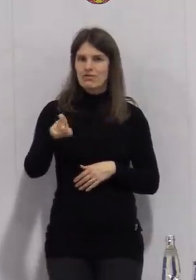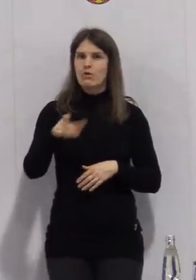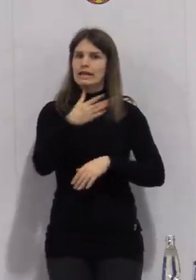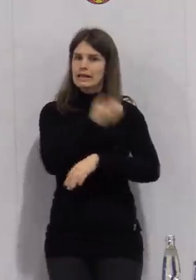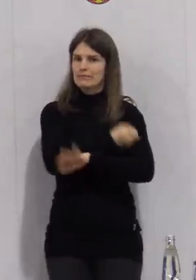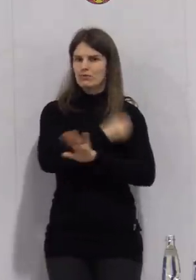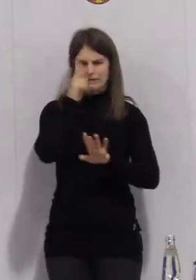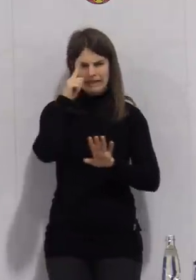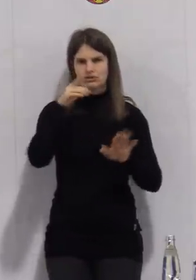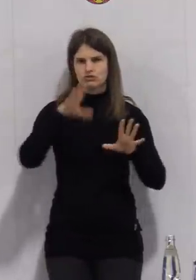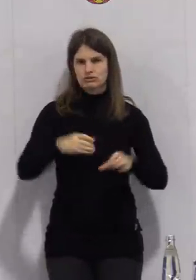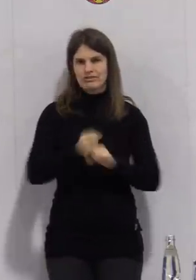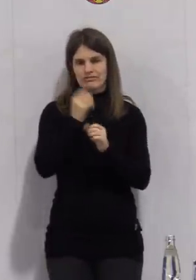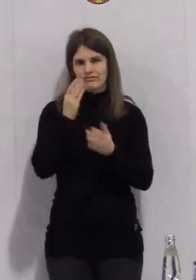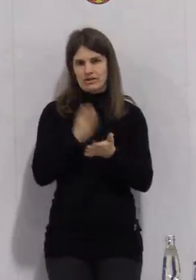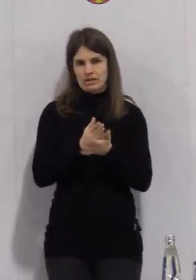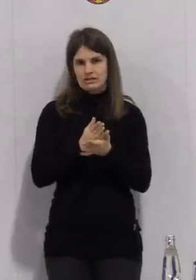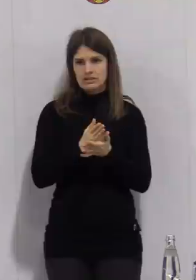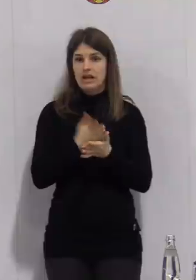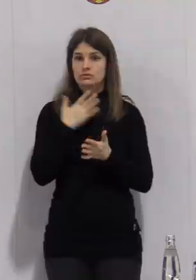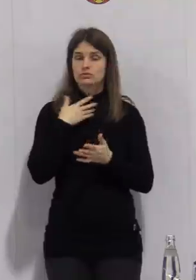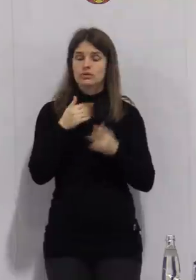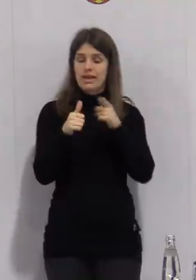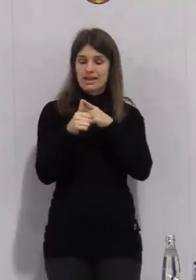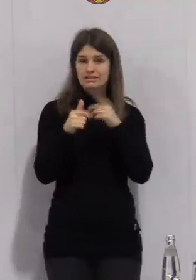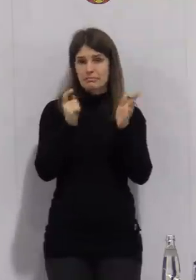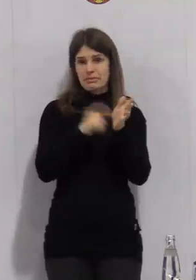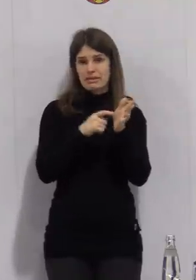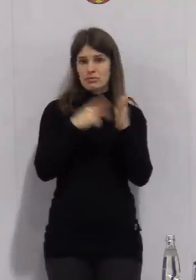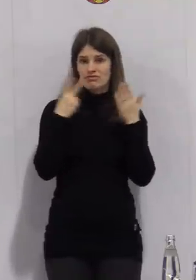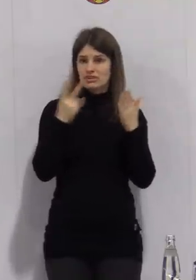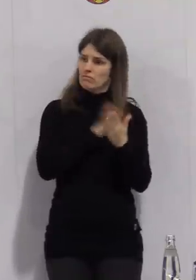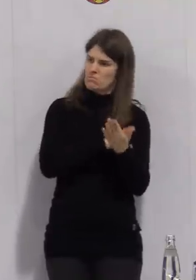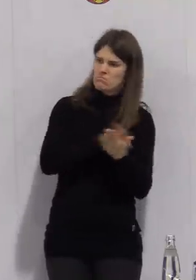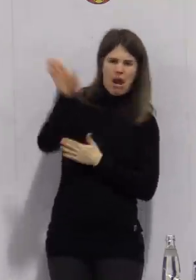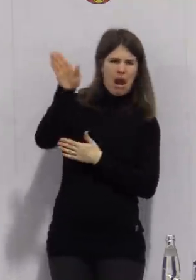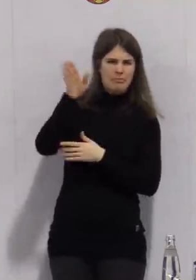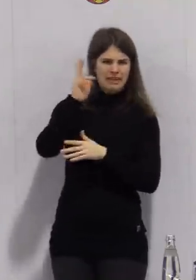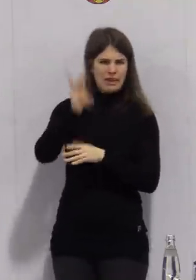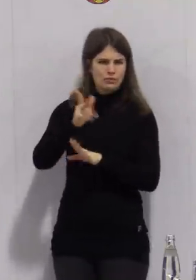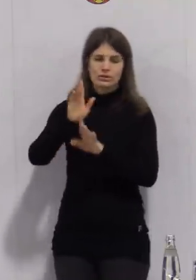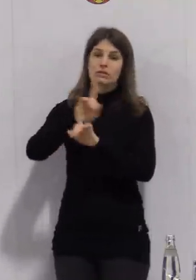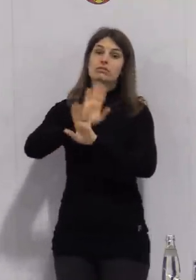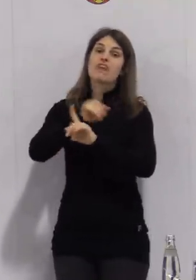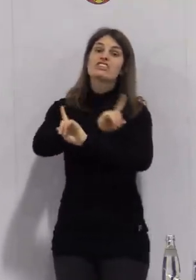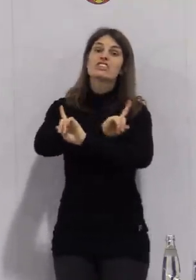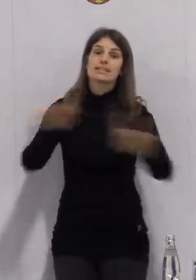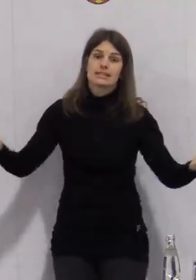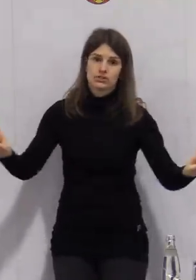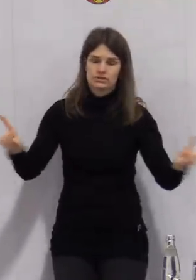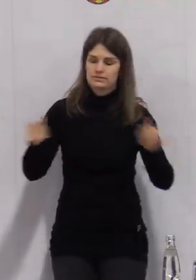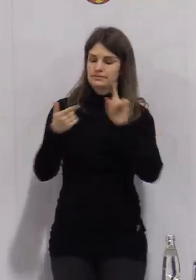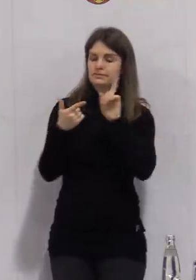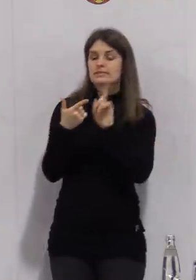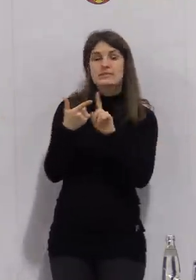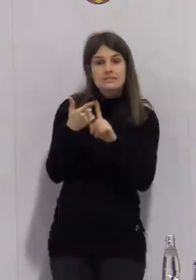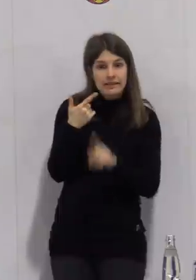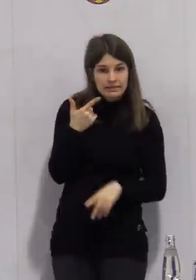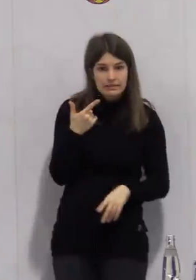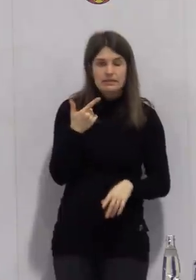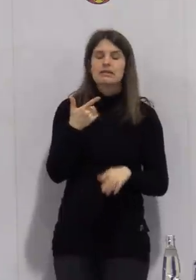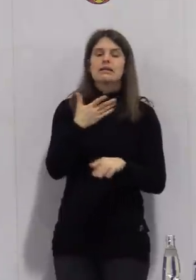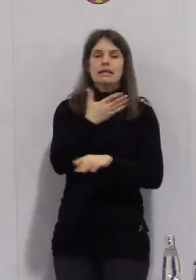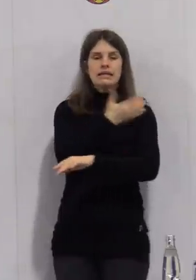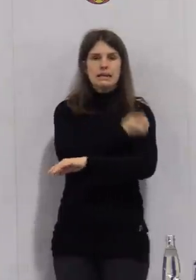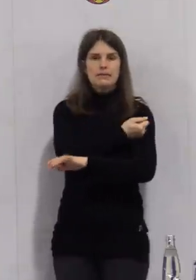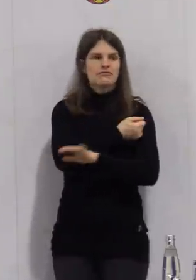Also erstens, kein massiver Anstieg der Inzidenz in Richtung 300. Zweitens, Abschluss der Impfkampagne bei den